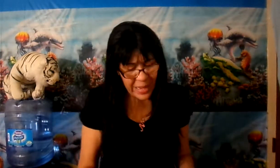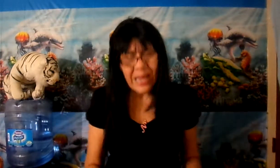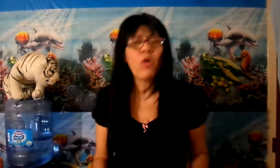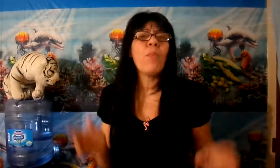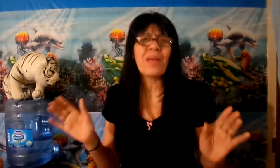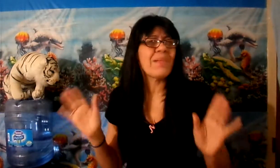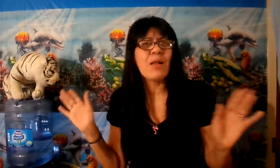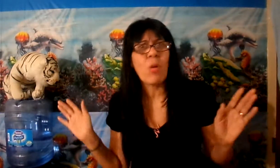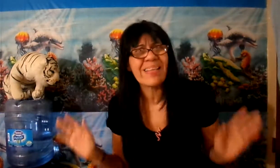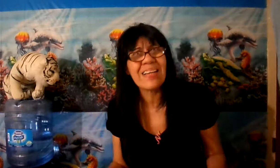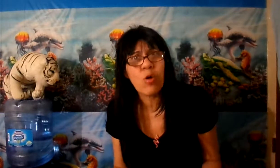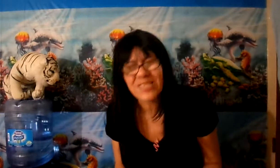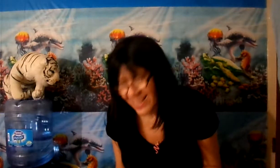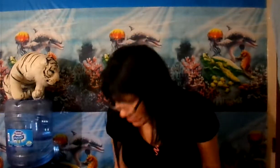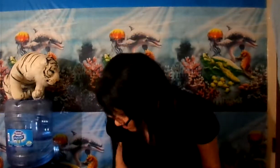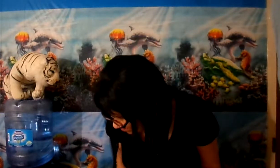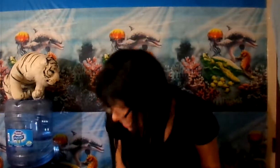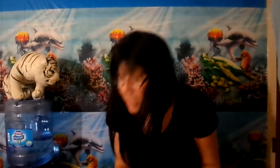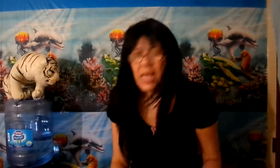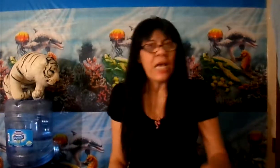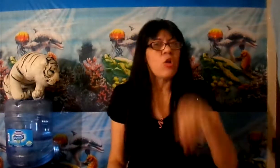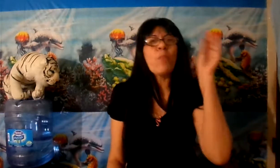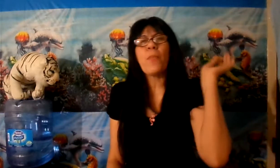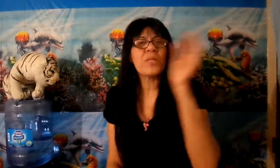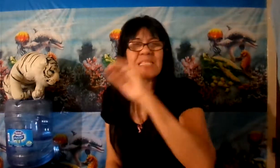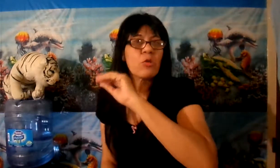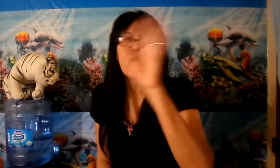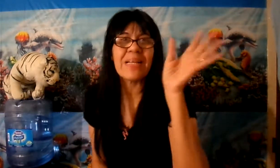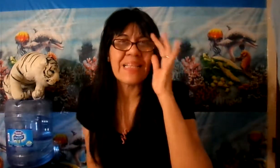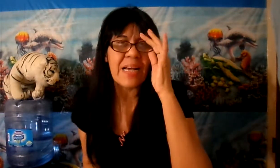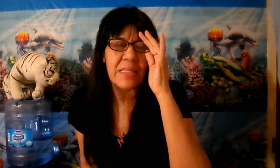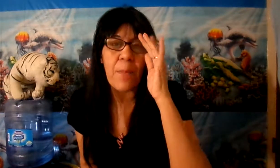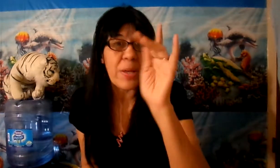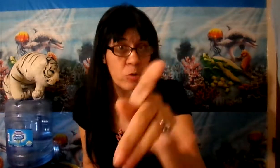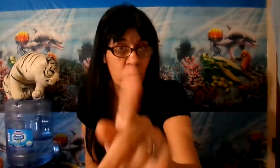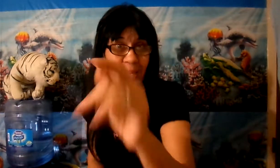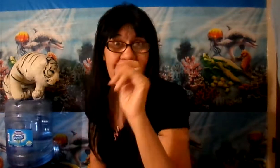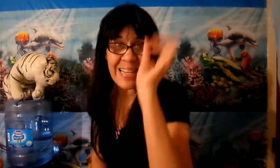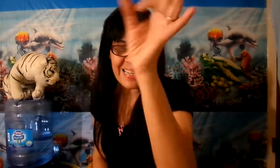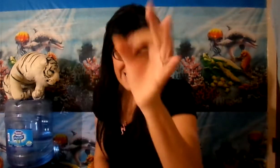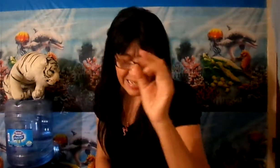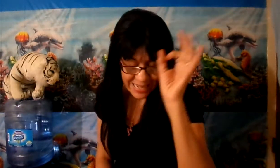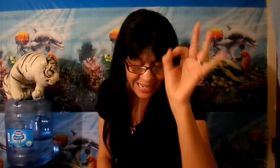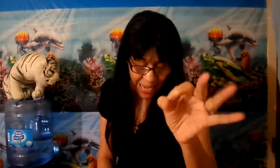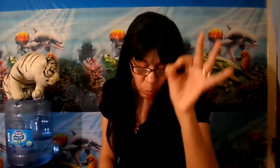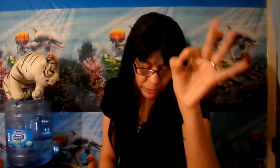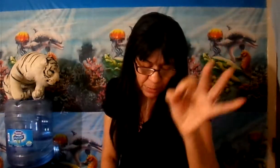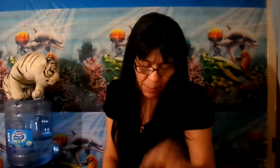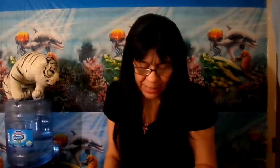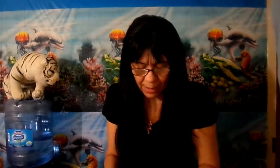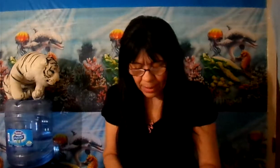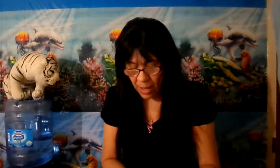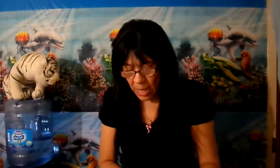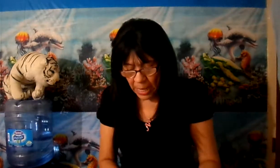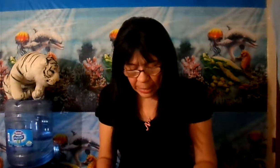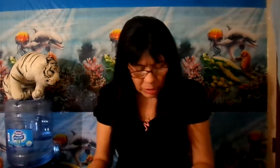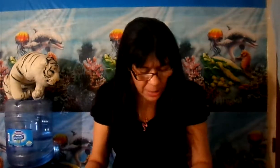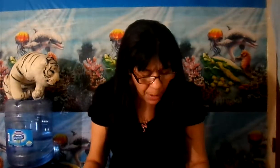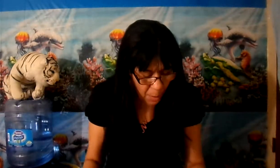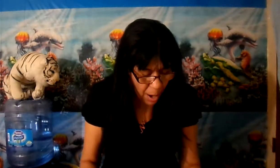el hombre hablar cualquier cosa. El hombre puede decir todo lo que le da la gana, pero Dios te da la última palabra. Entonces vamos a